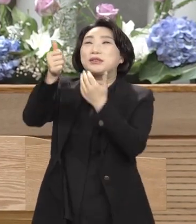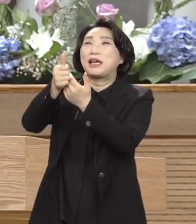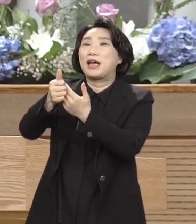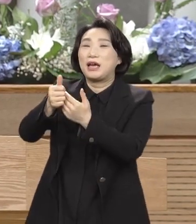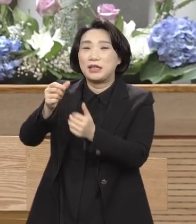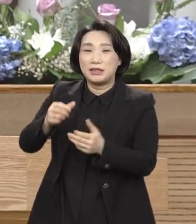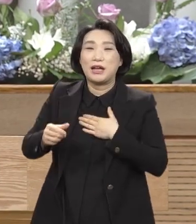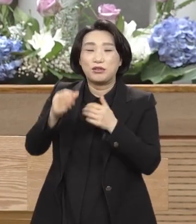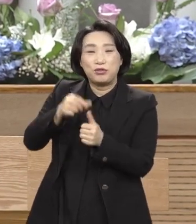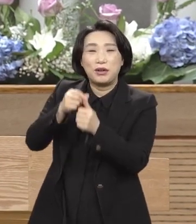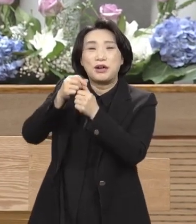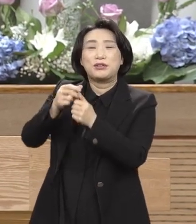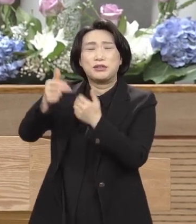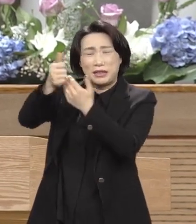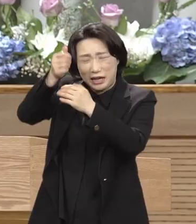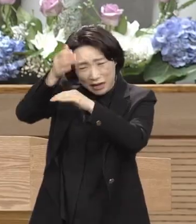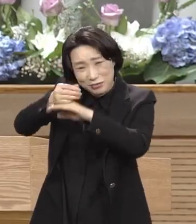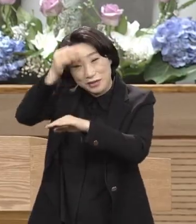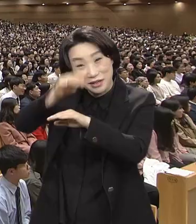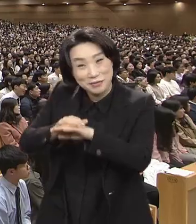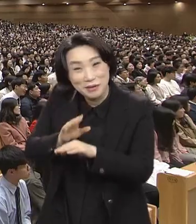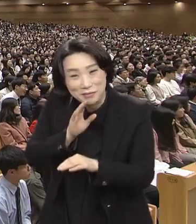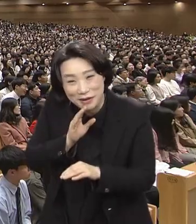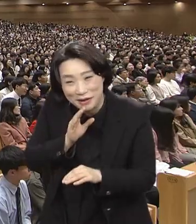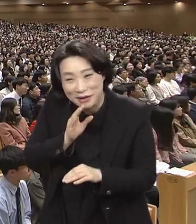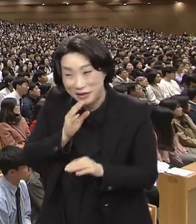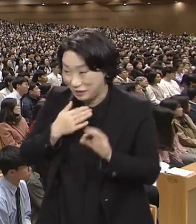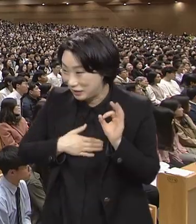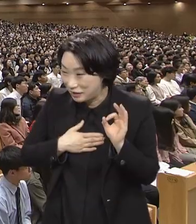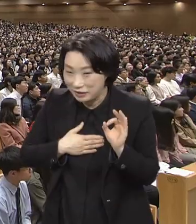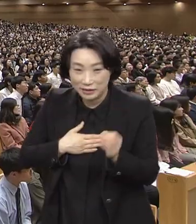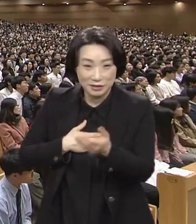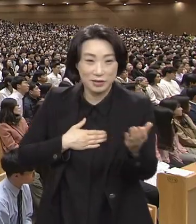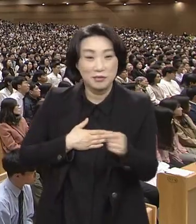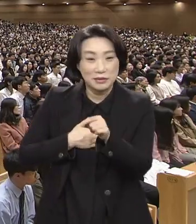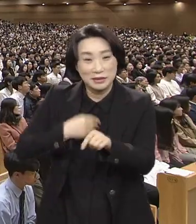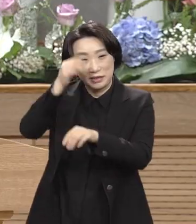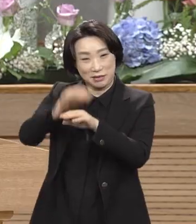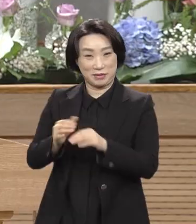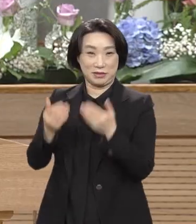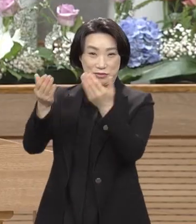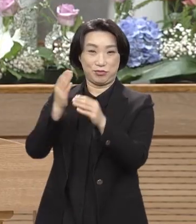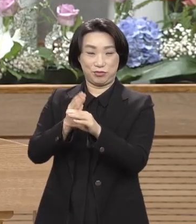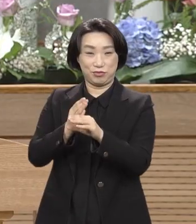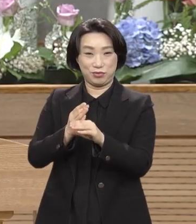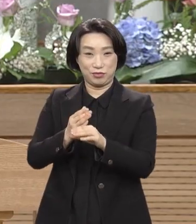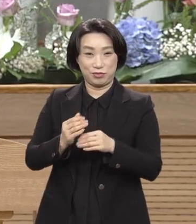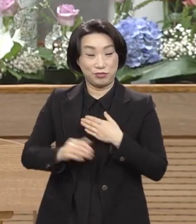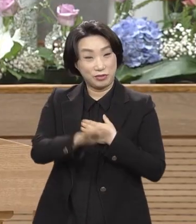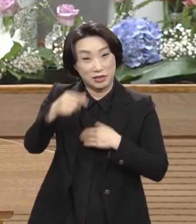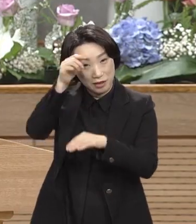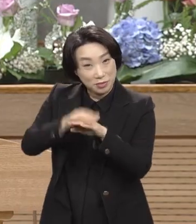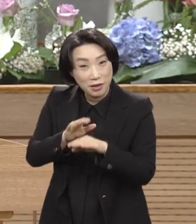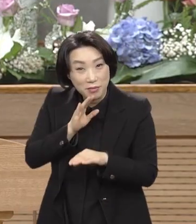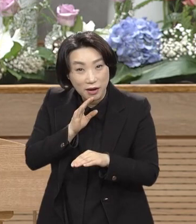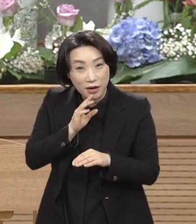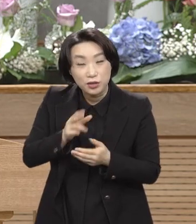말입니다 알아들었습니까 그 예배예요 죽으심이 죽으심이 나 때문에